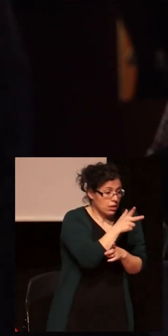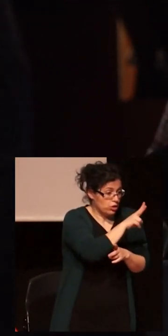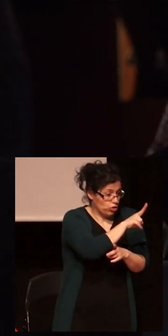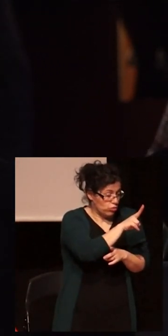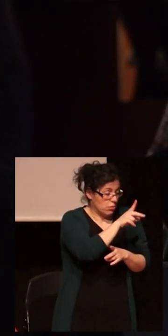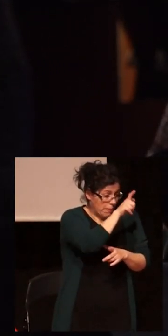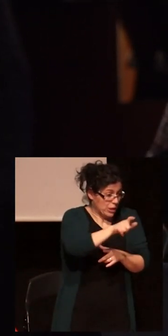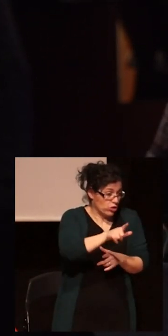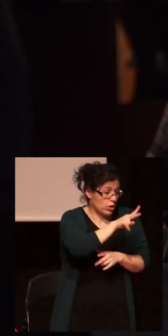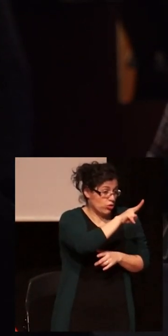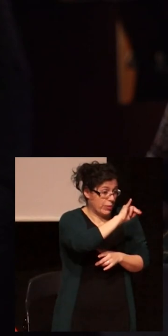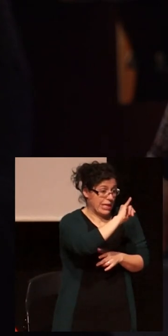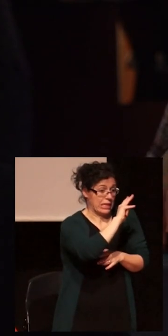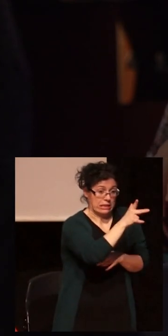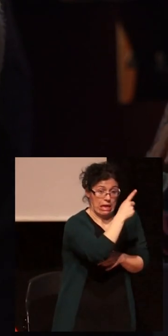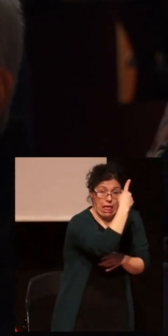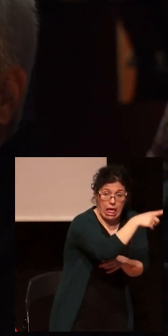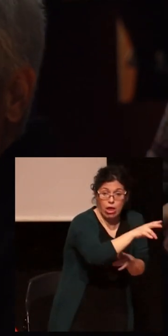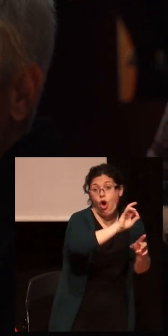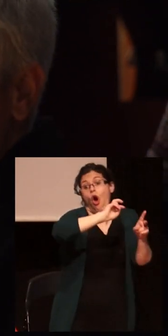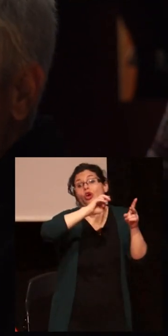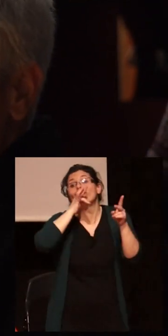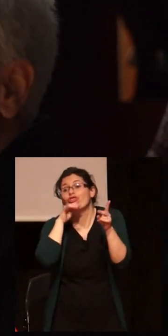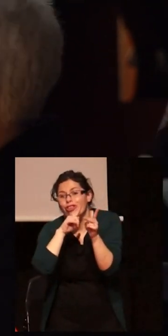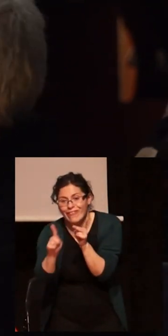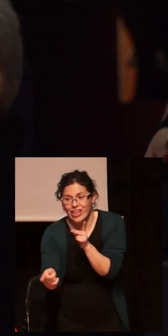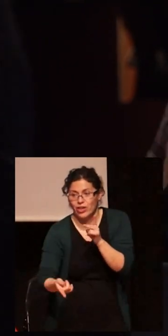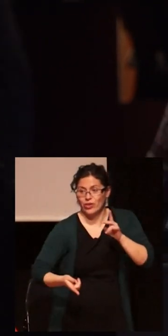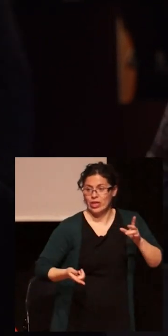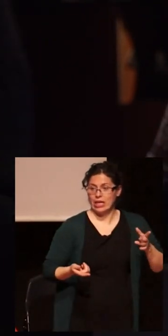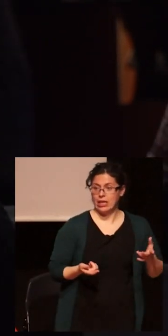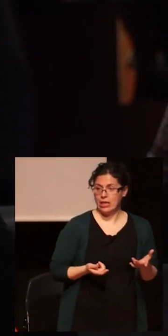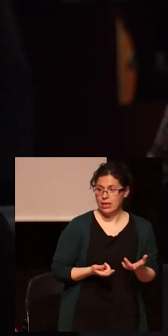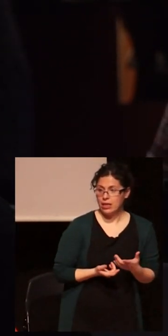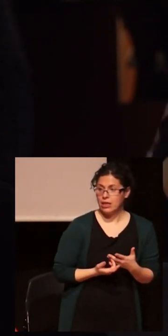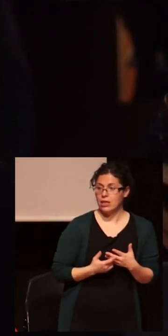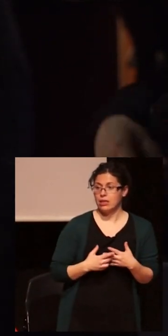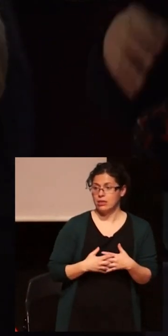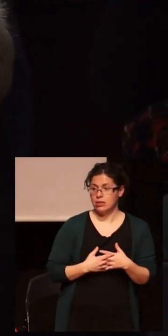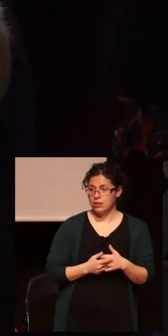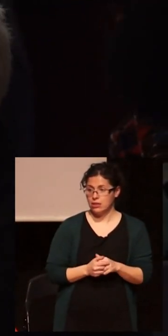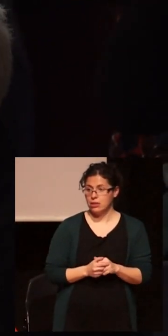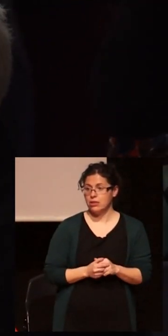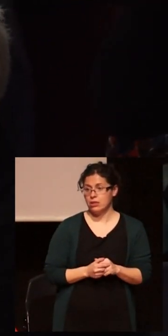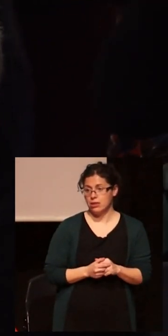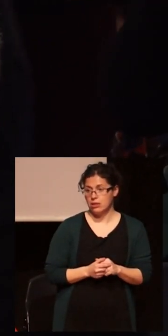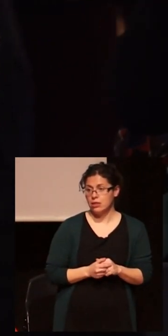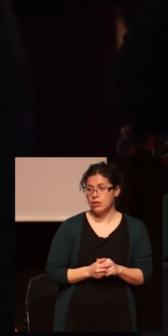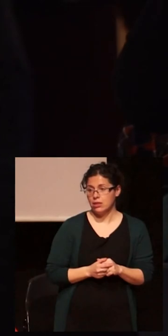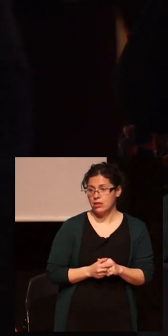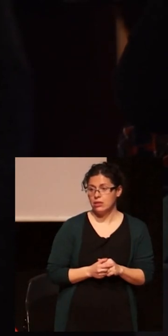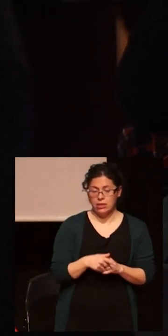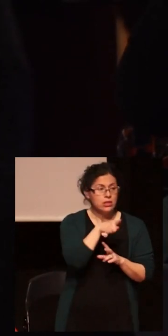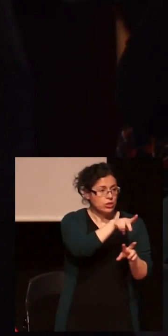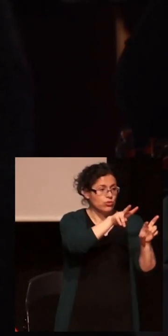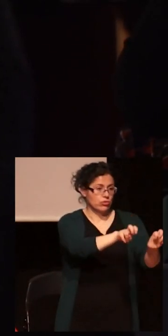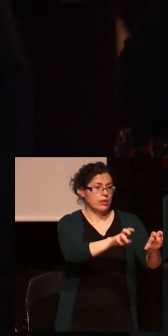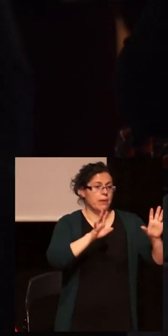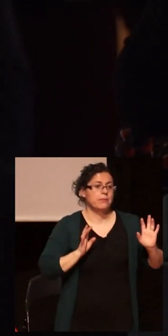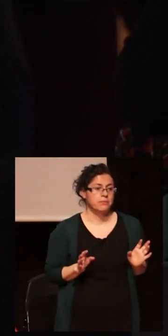son o que no lo son todavía, ¿no? O que no lo somos todavía o que no lo sois todavía, ¿no? Y ese es un temazo, ¿no? Y es un temazo que